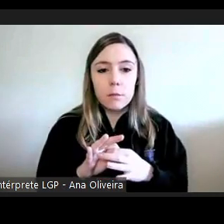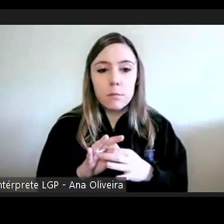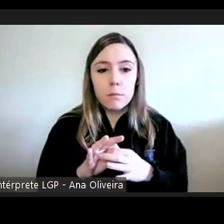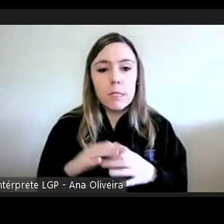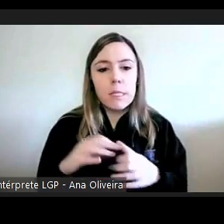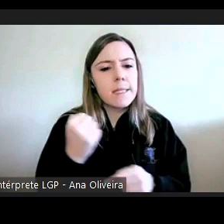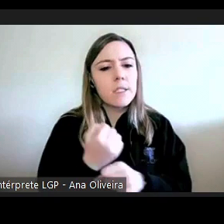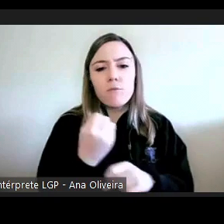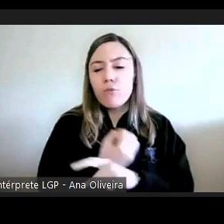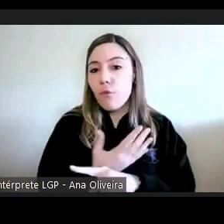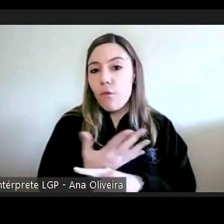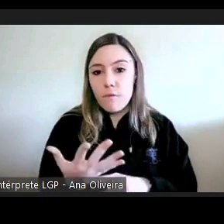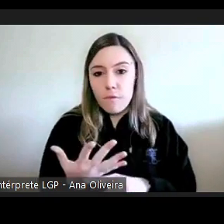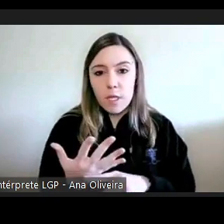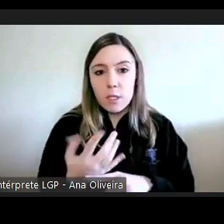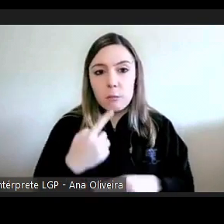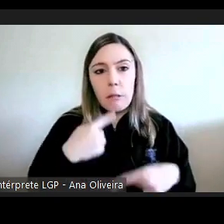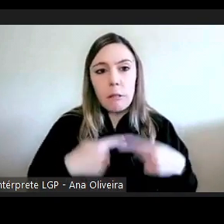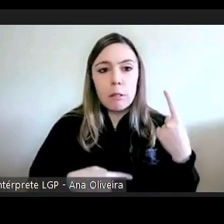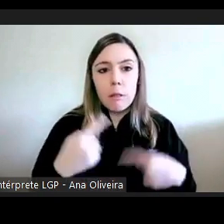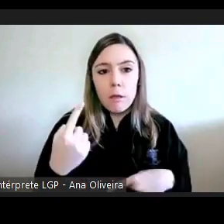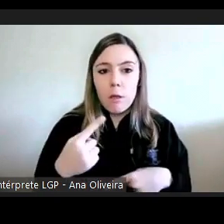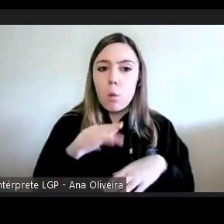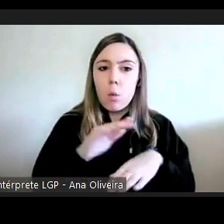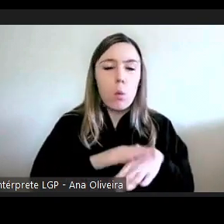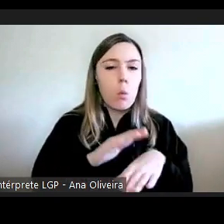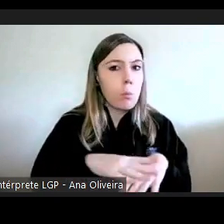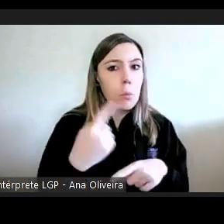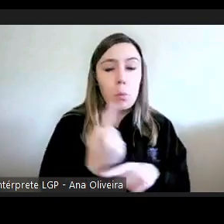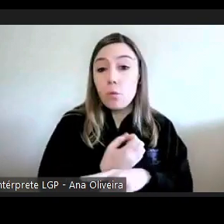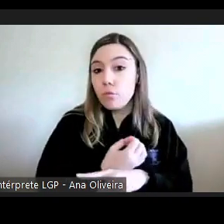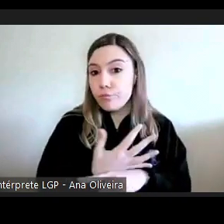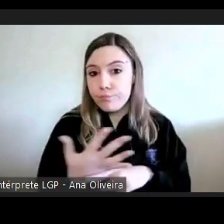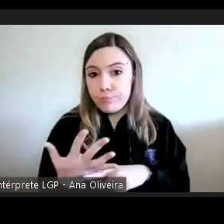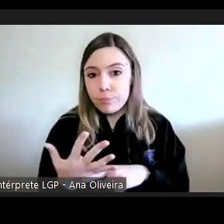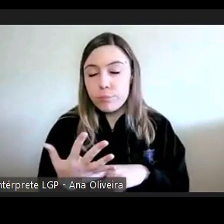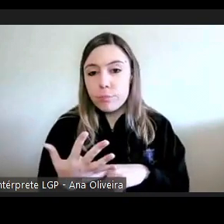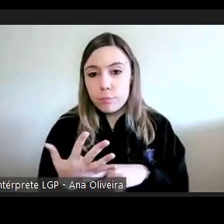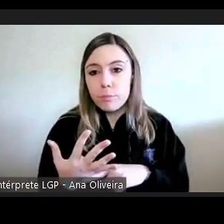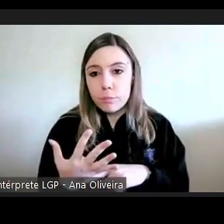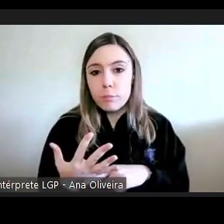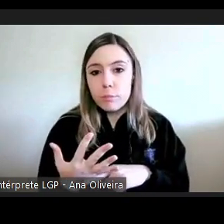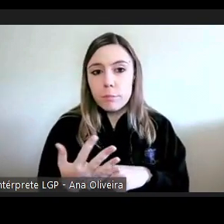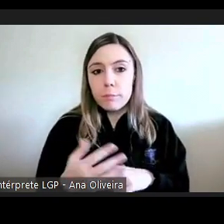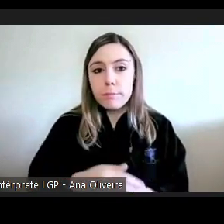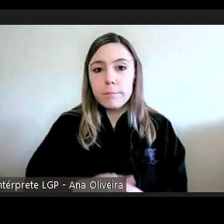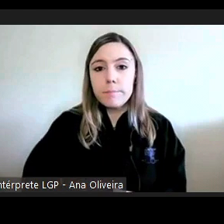serviços que vão reclamando por uma razão ou por outra a nossa atenção